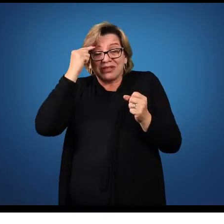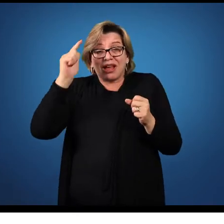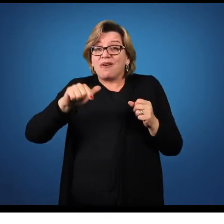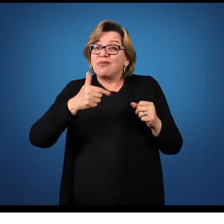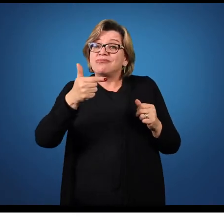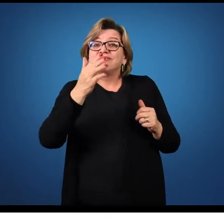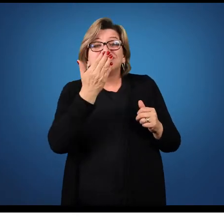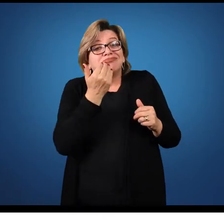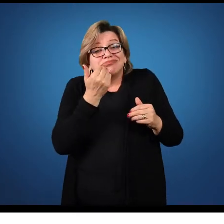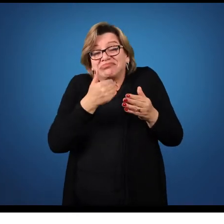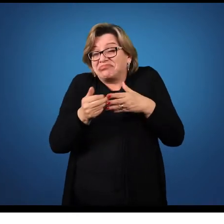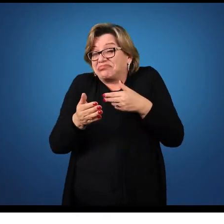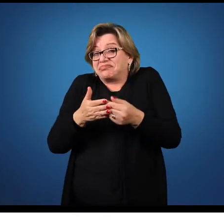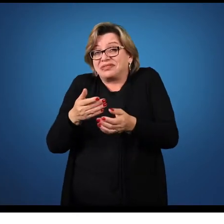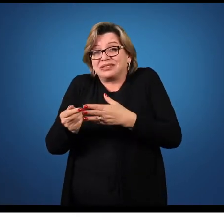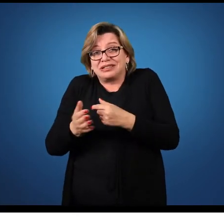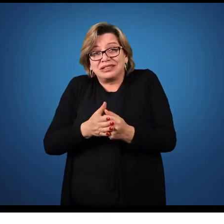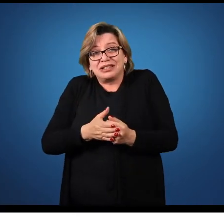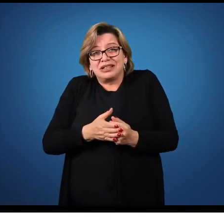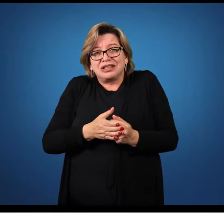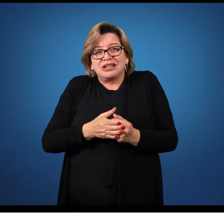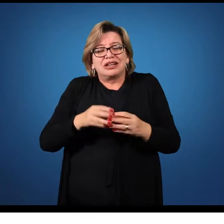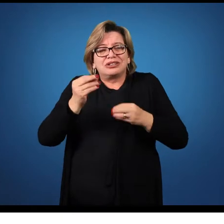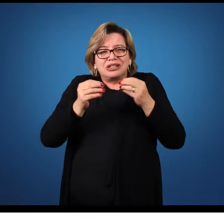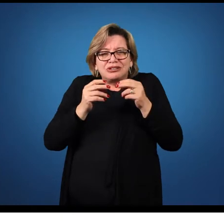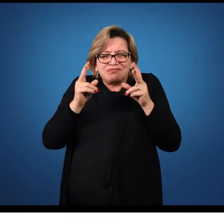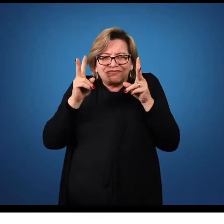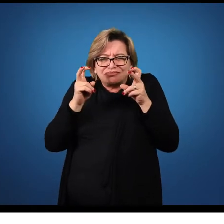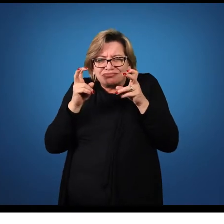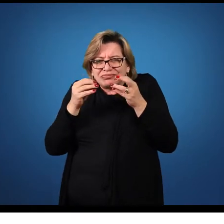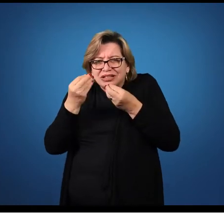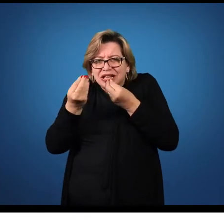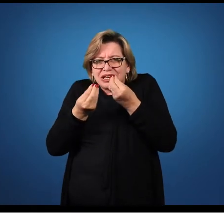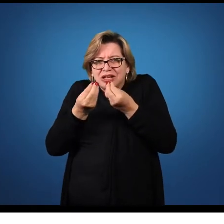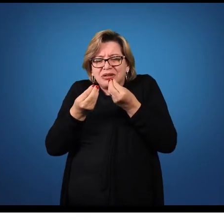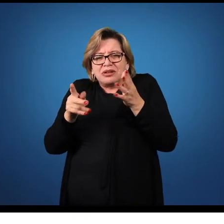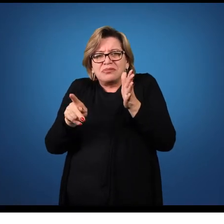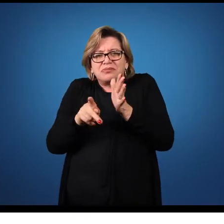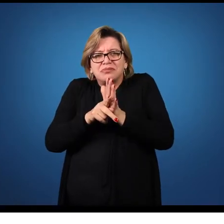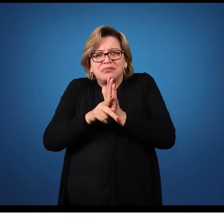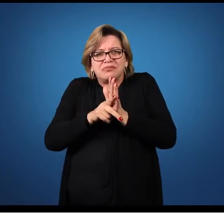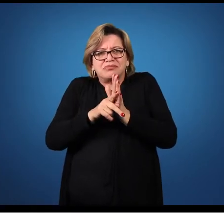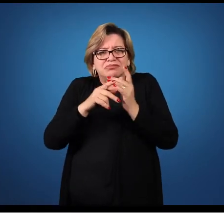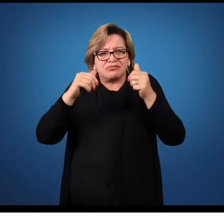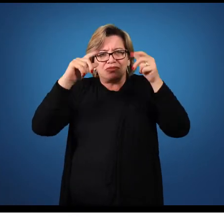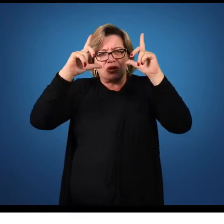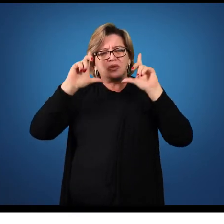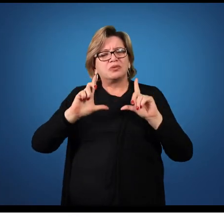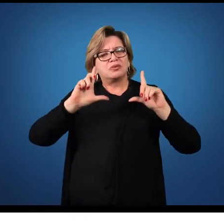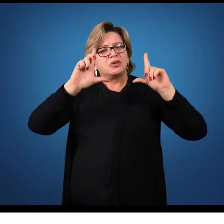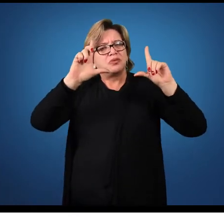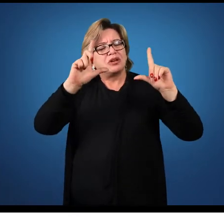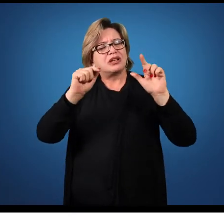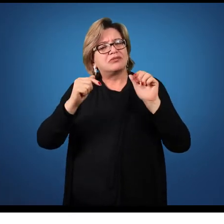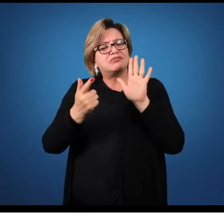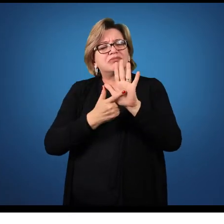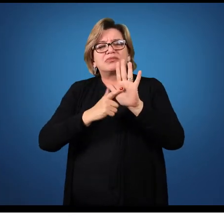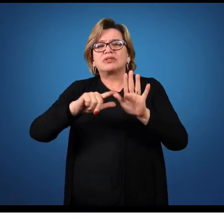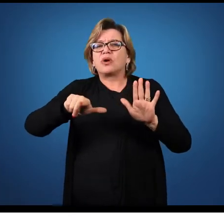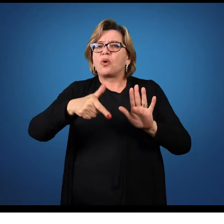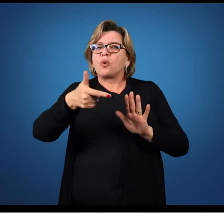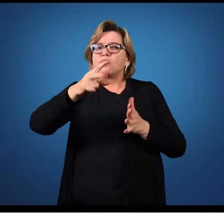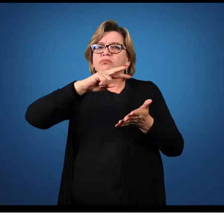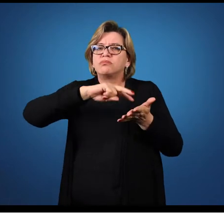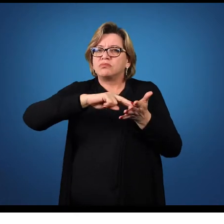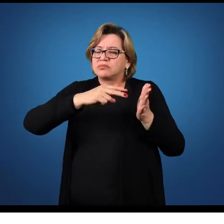Então, esse detalhe da obra, ele vai começar as ressignificações que eu falava no princípio do vídeo.